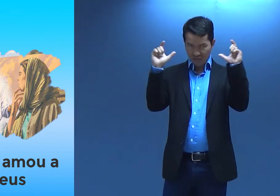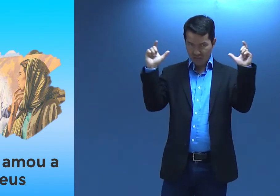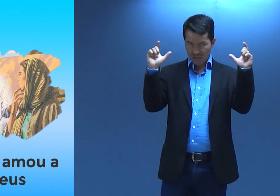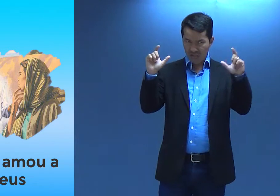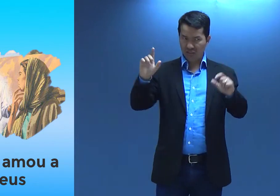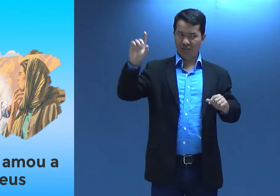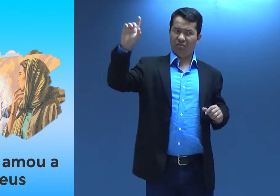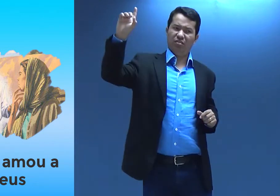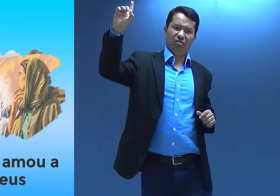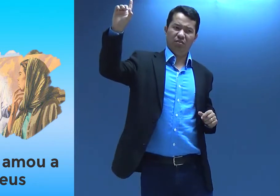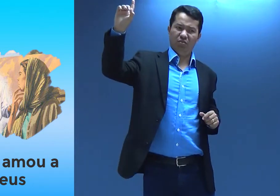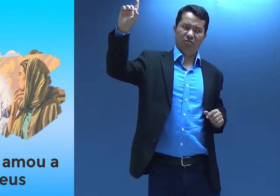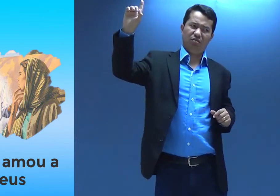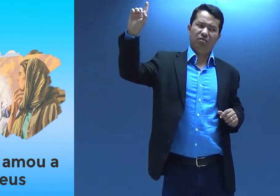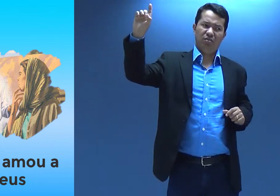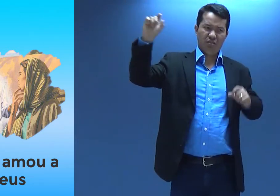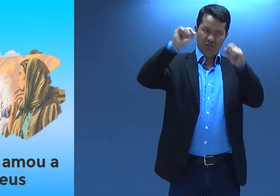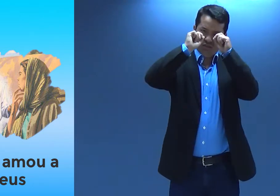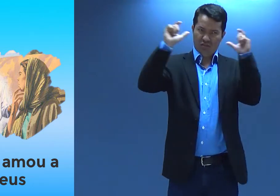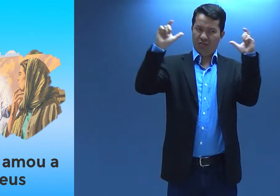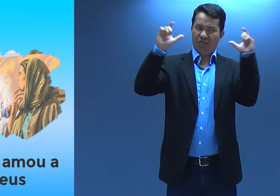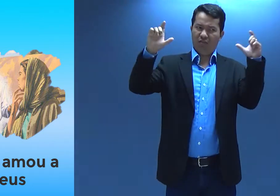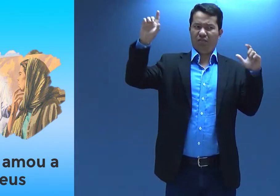Atenção. Preste atenção em Deus.